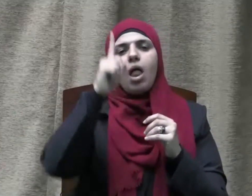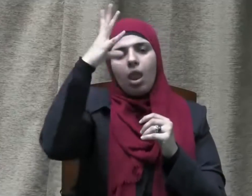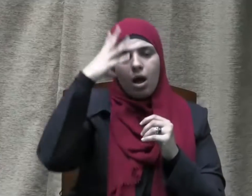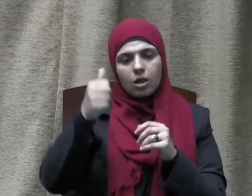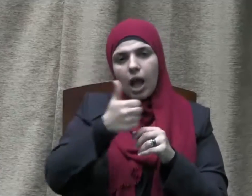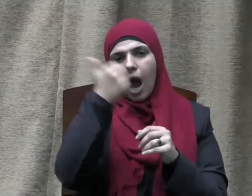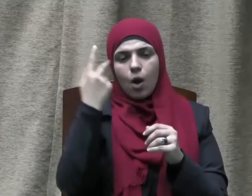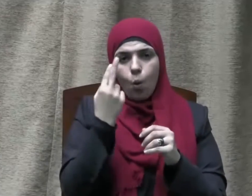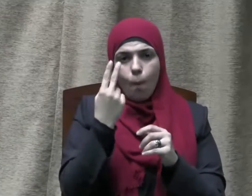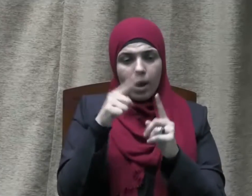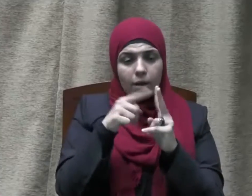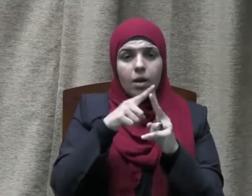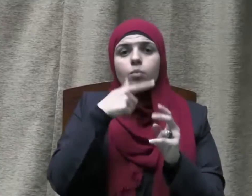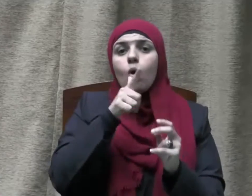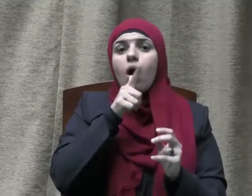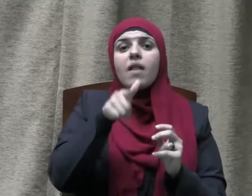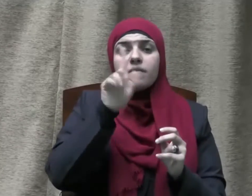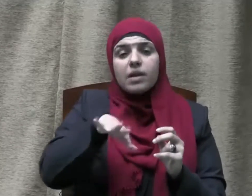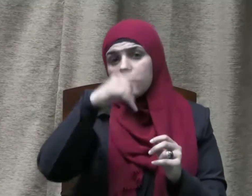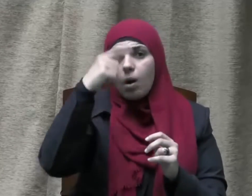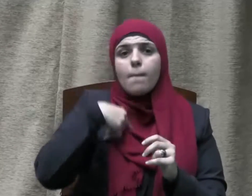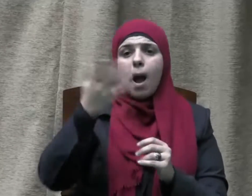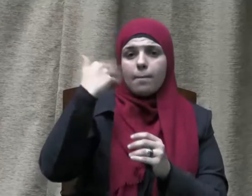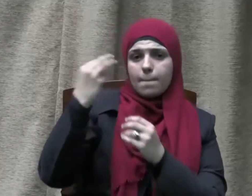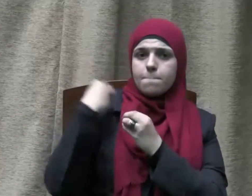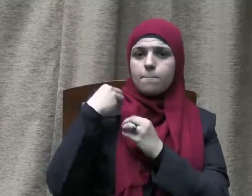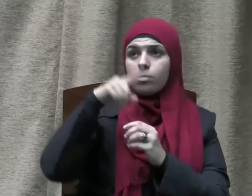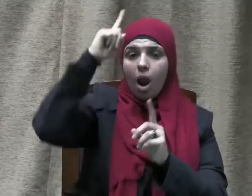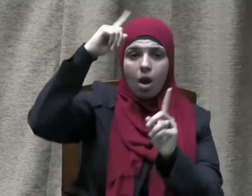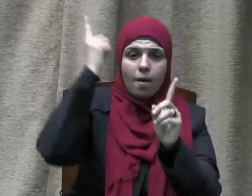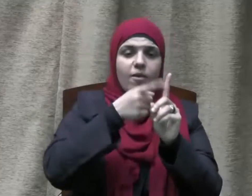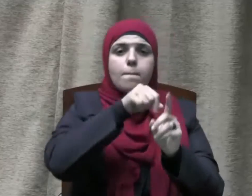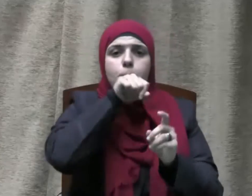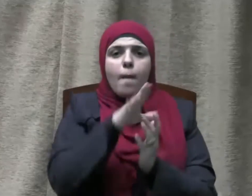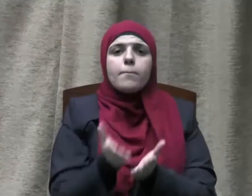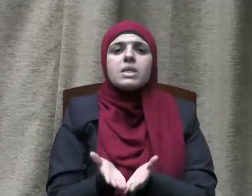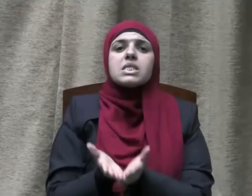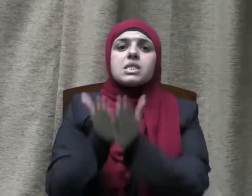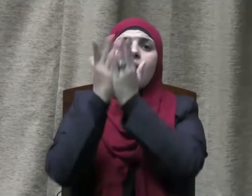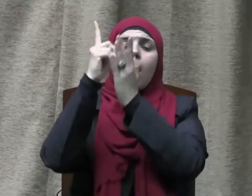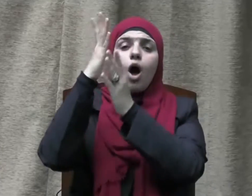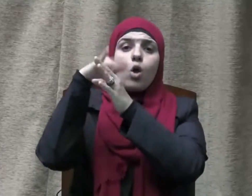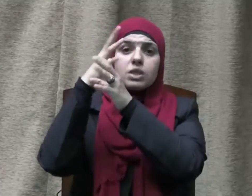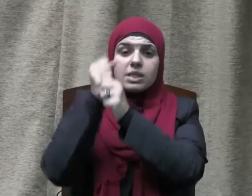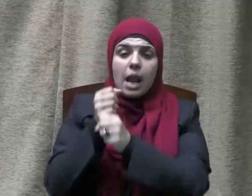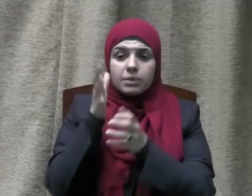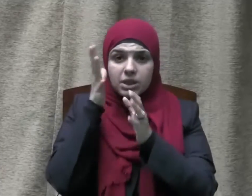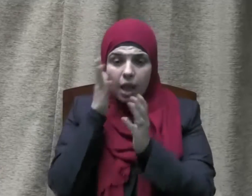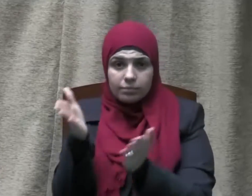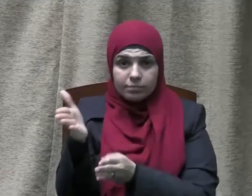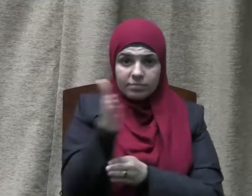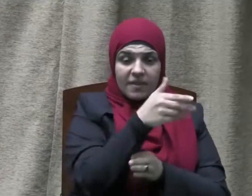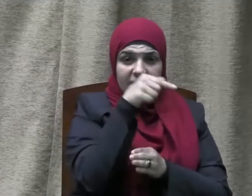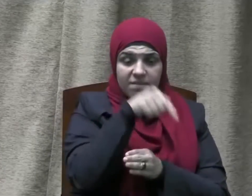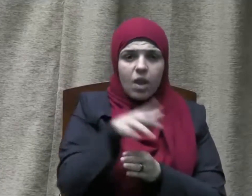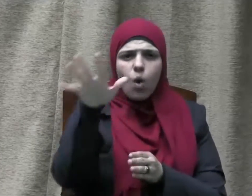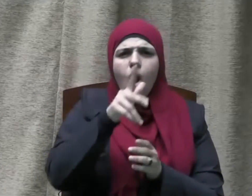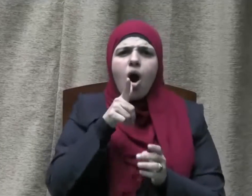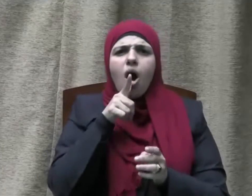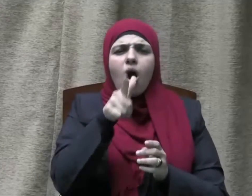لما وجه رسول الله صلى الله عليه وسلم إلى الكعبة قالوا كيف